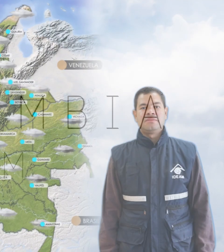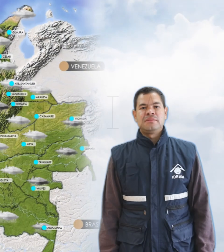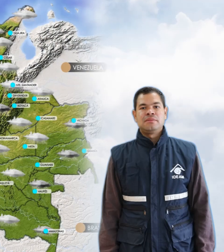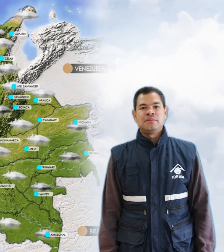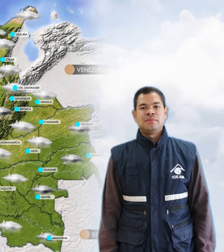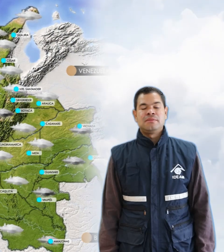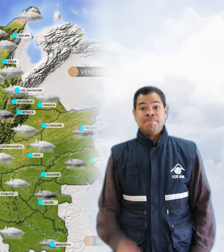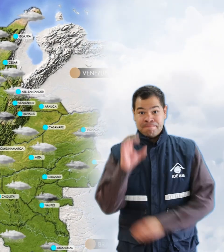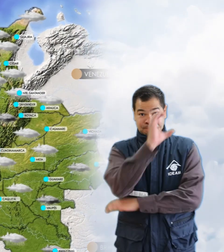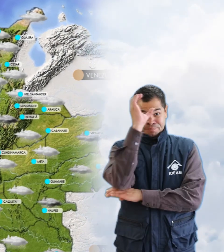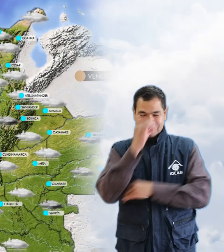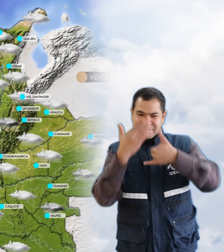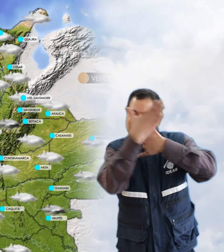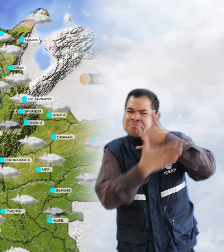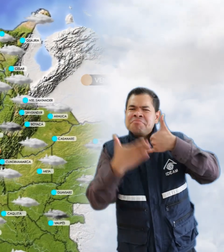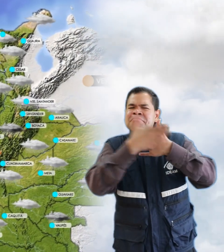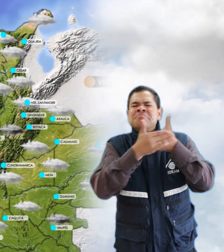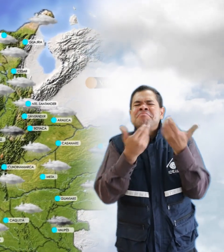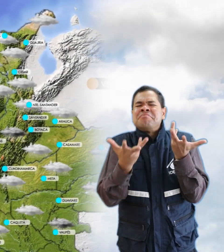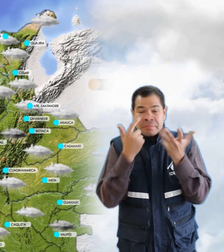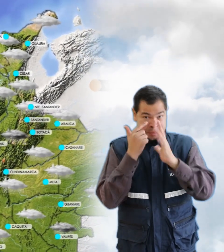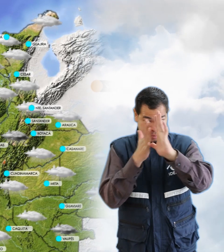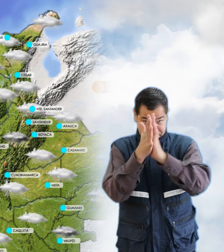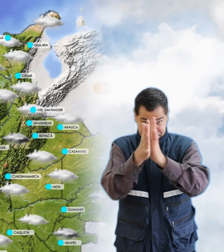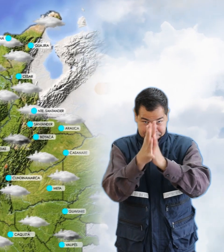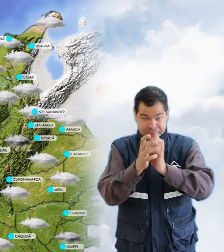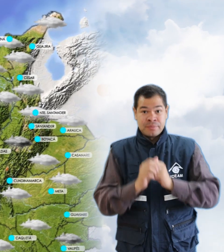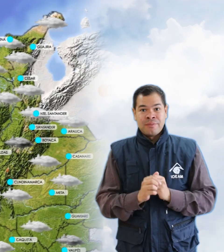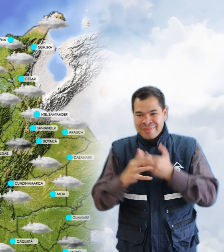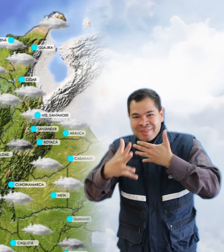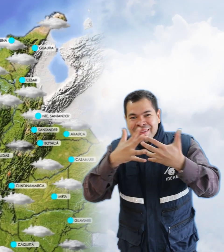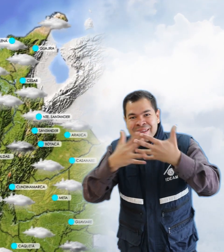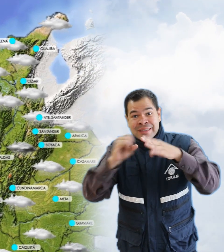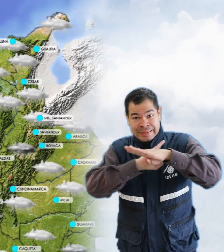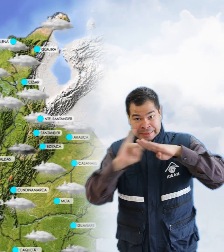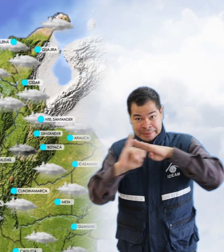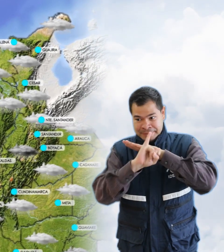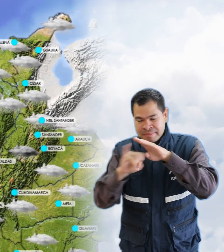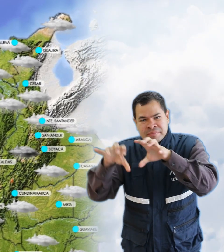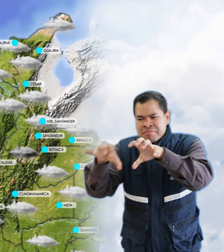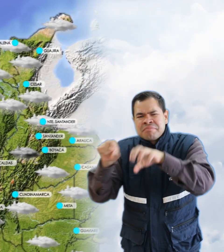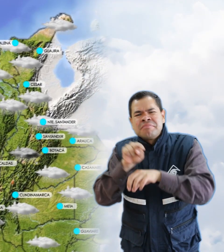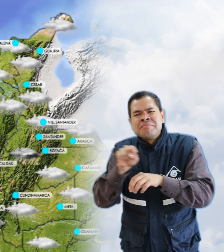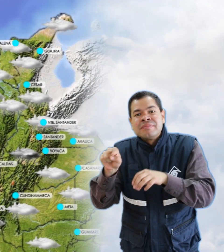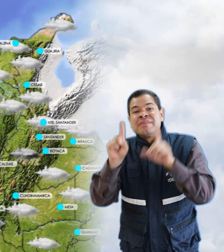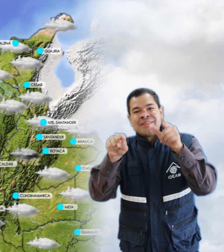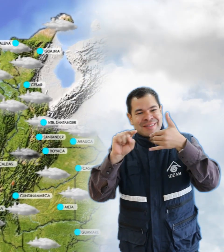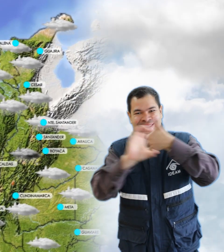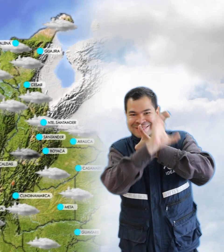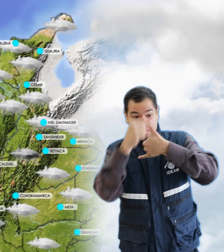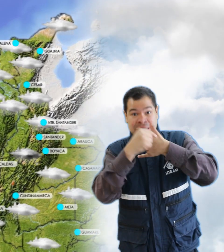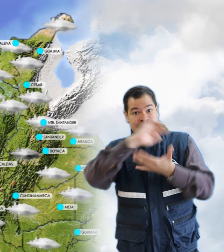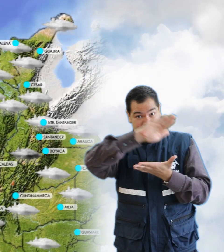A nivel nacional tendremos las siguientes condiciones. En el archipiélago de San Andrés y Providencia y en el centro de la